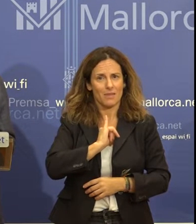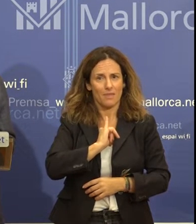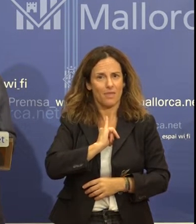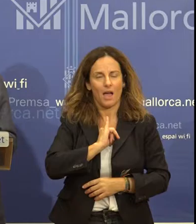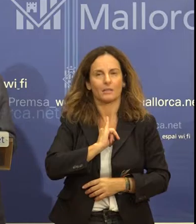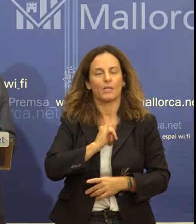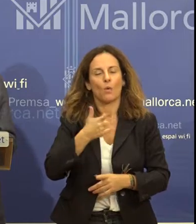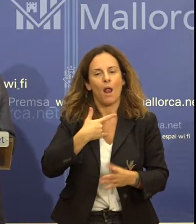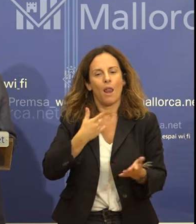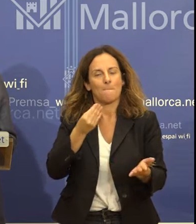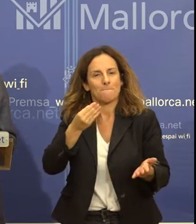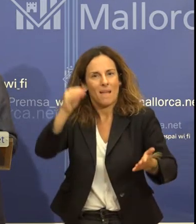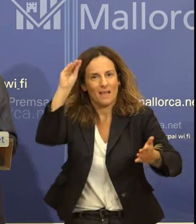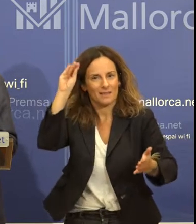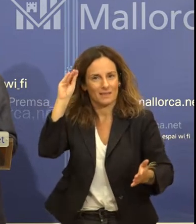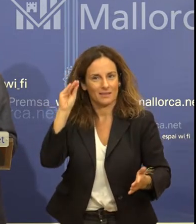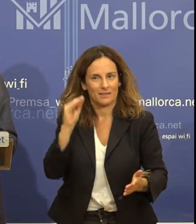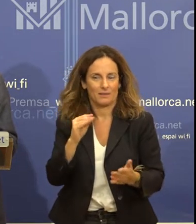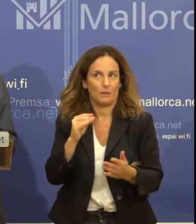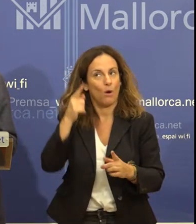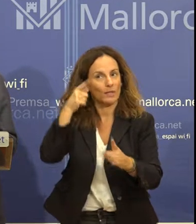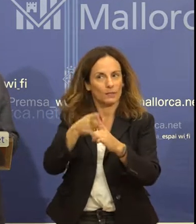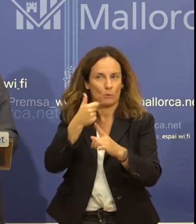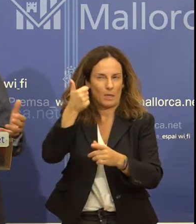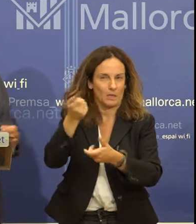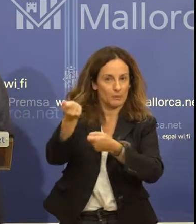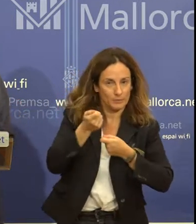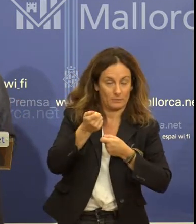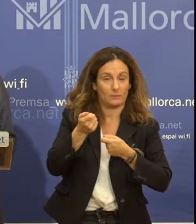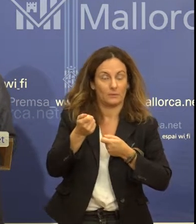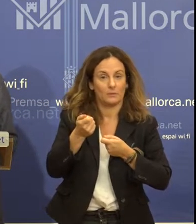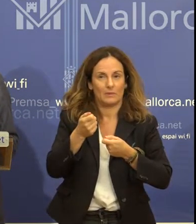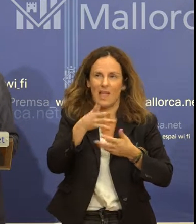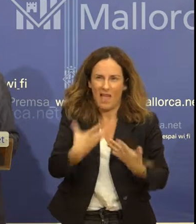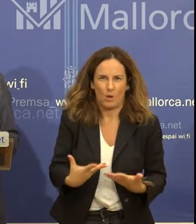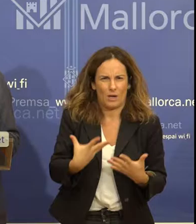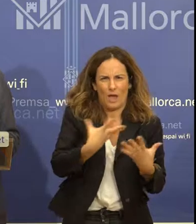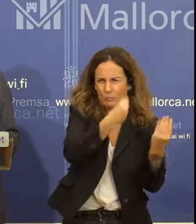en aquest maremàndum mundial uniformitzador que impera.